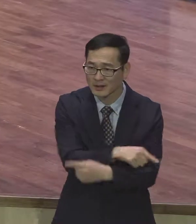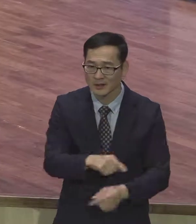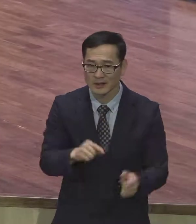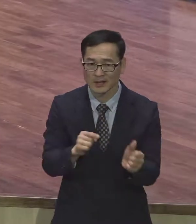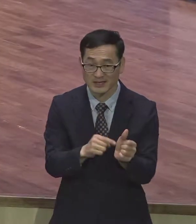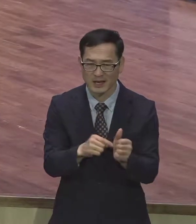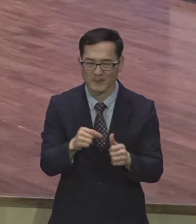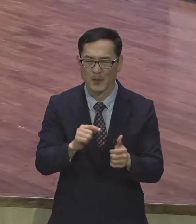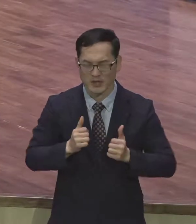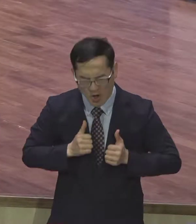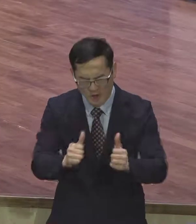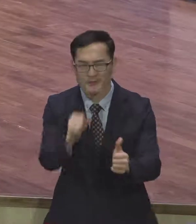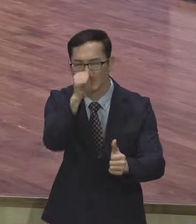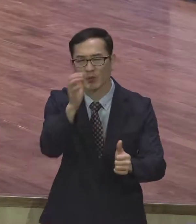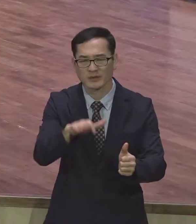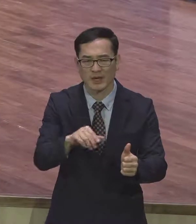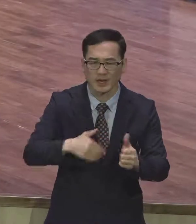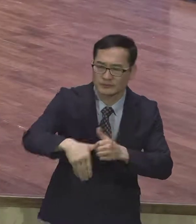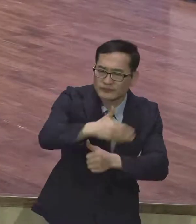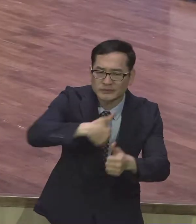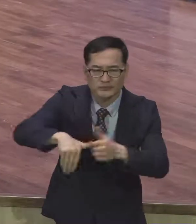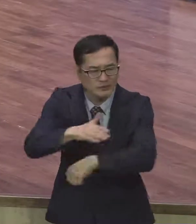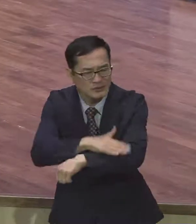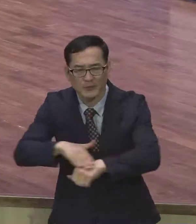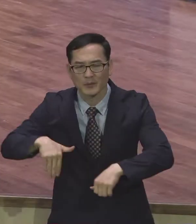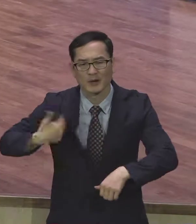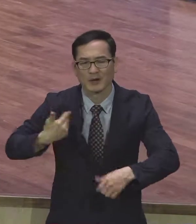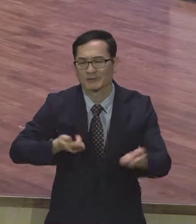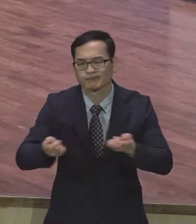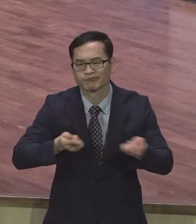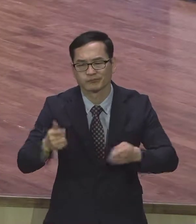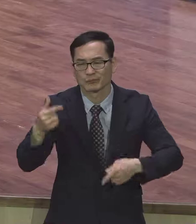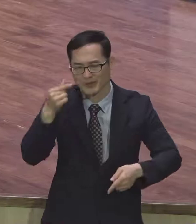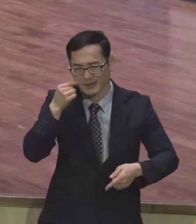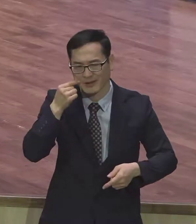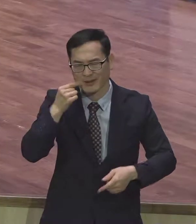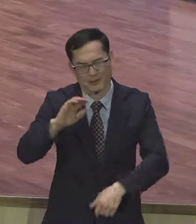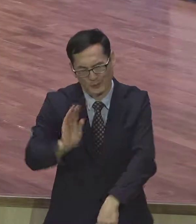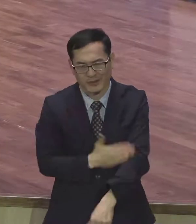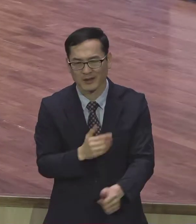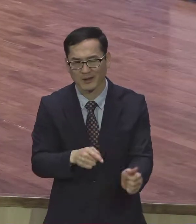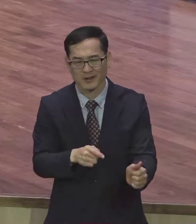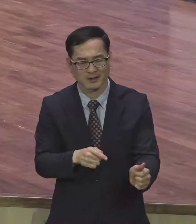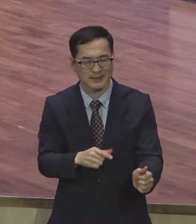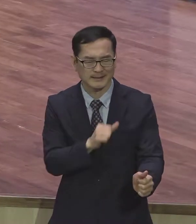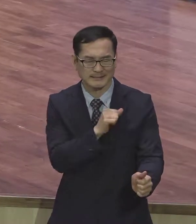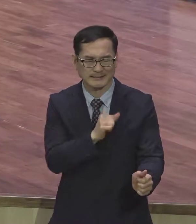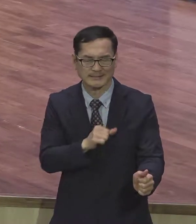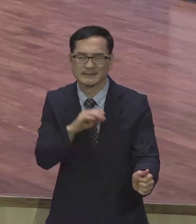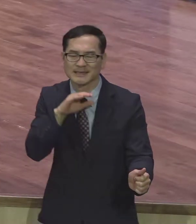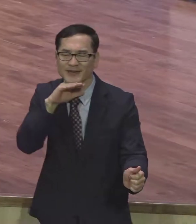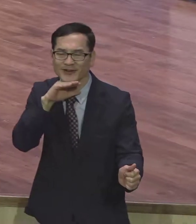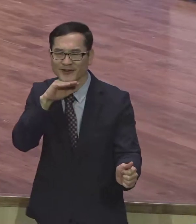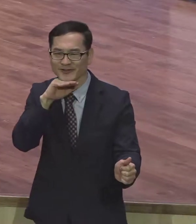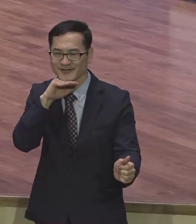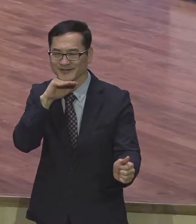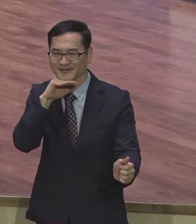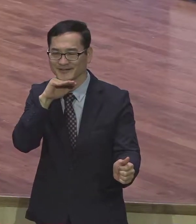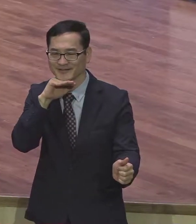그런 부분들이 많아요 그런 것들 저는 엄청 기다려줍니다 기다려줘 그러니까 여러분들도 시행상하면서